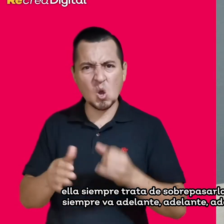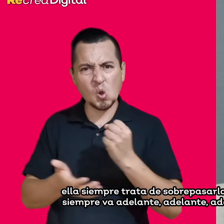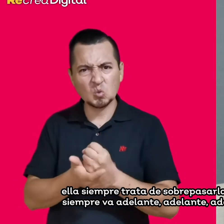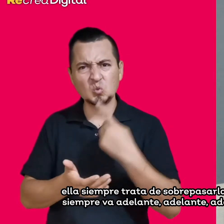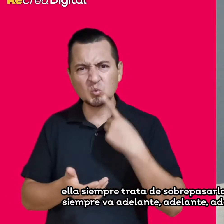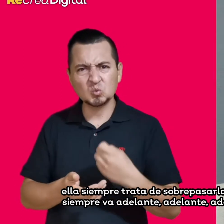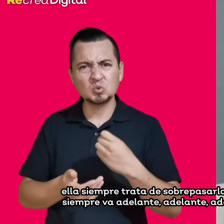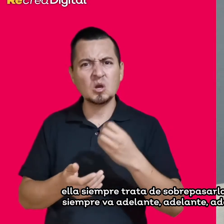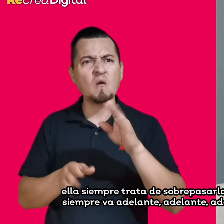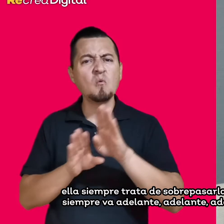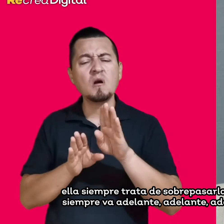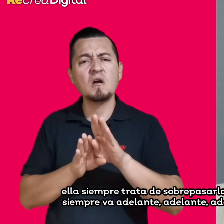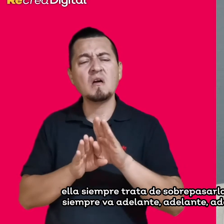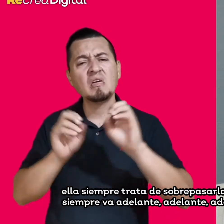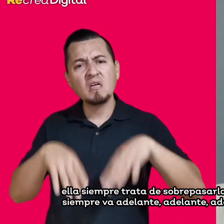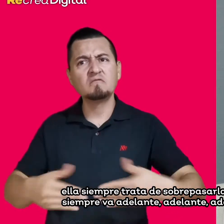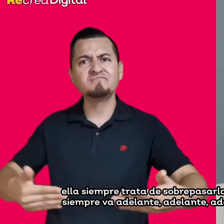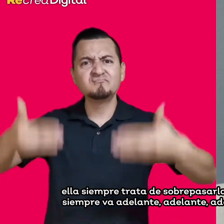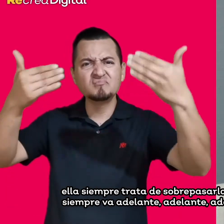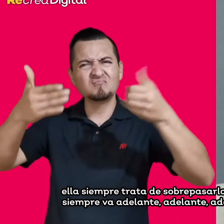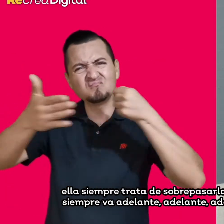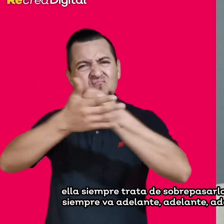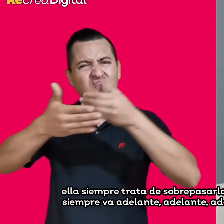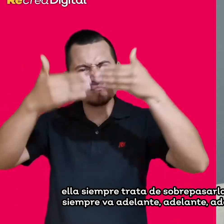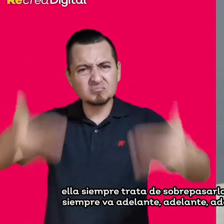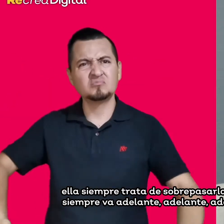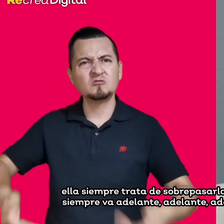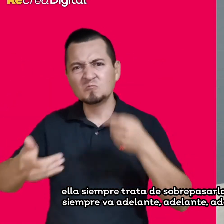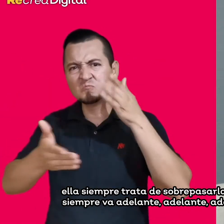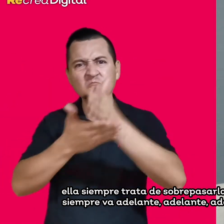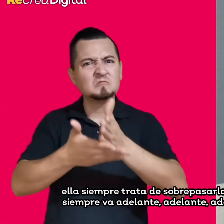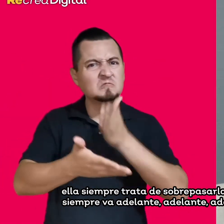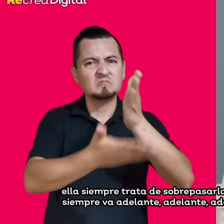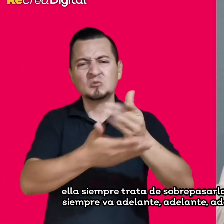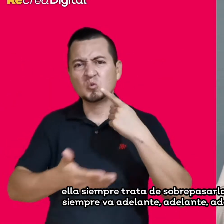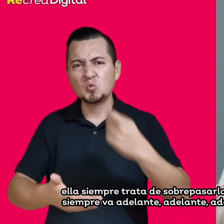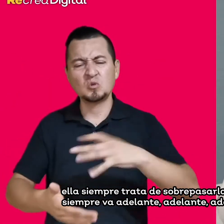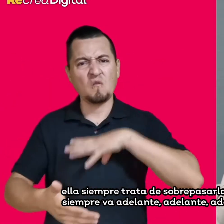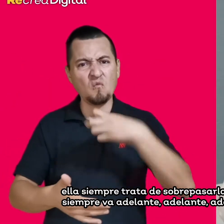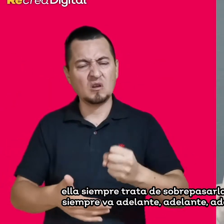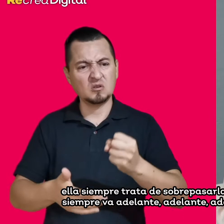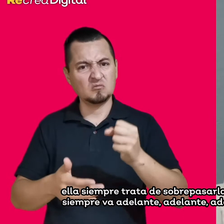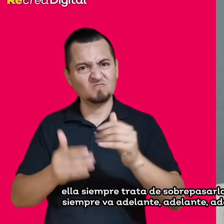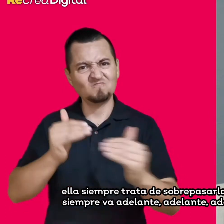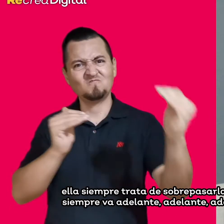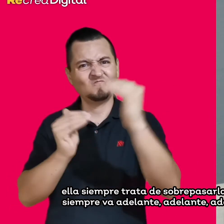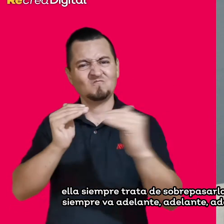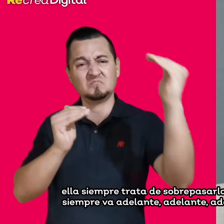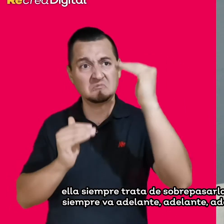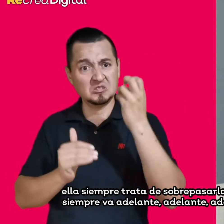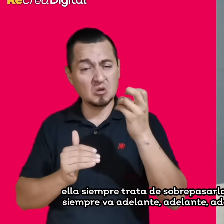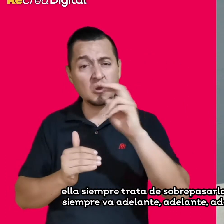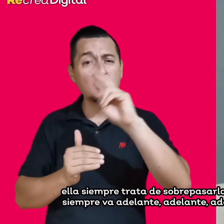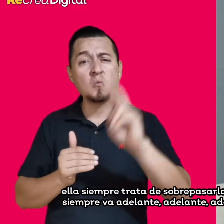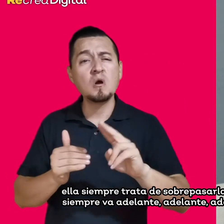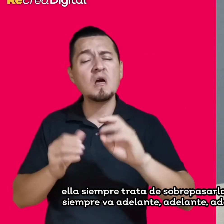siempre trata como de sobrepasarla, nunca se rinde, o es alguien que siempre va adelante, adelante, adelante y hasta